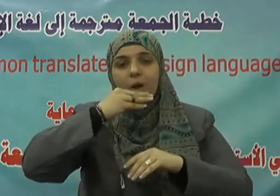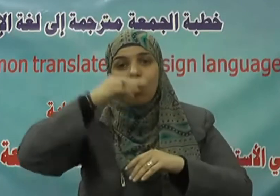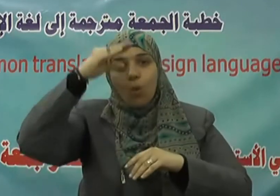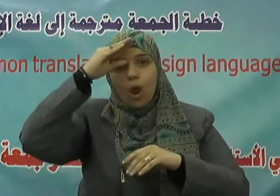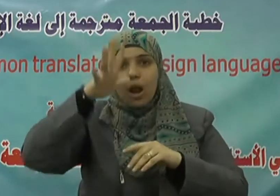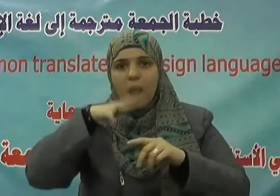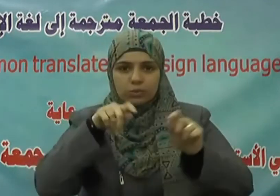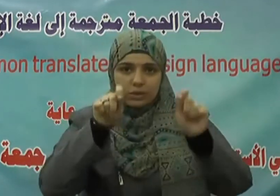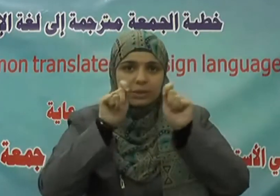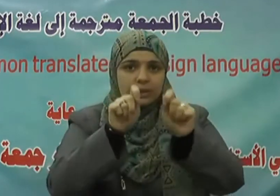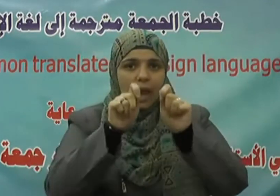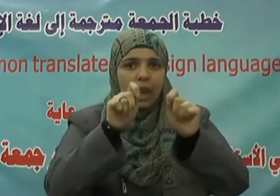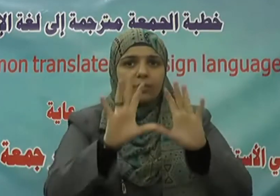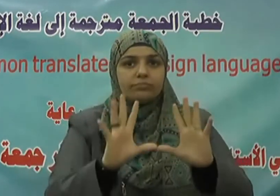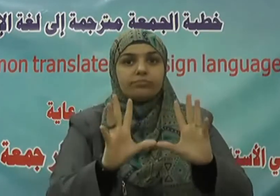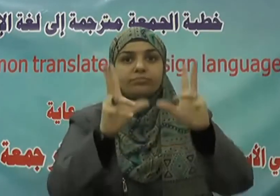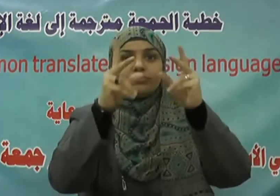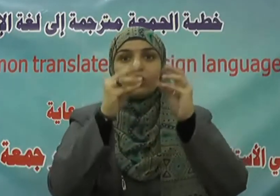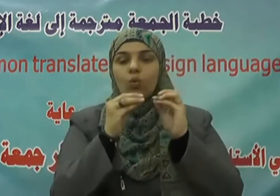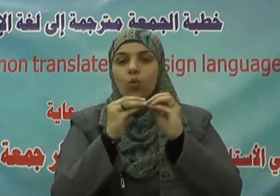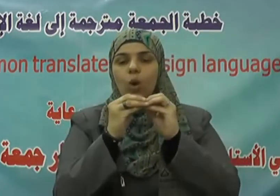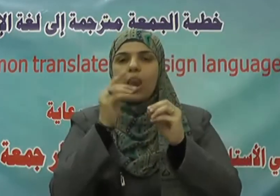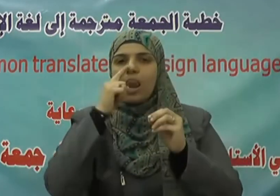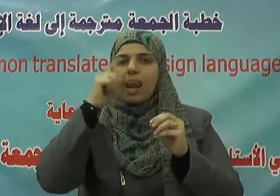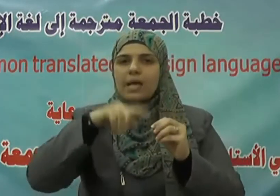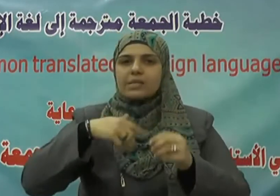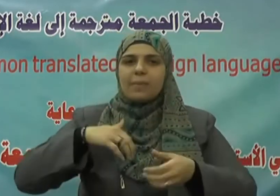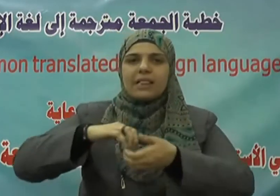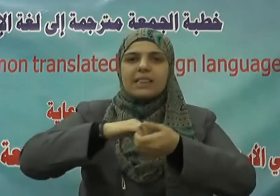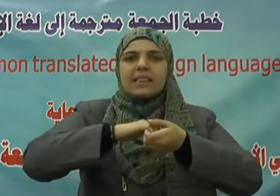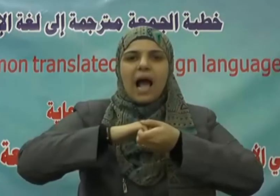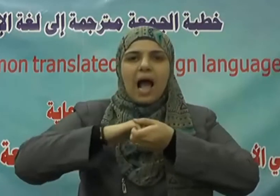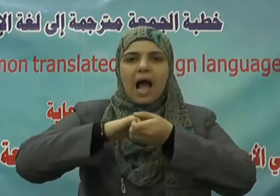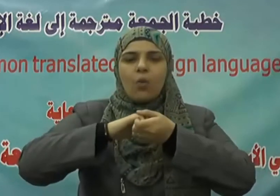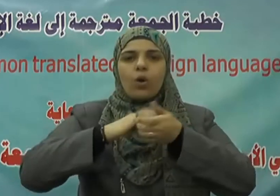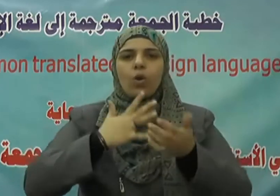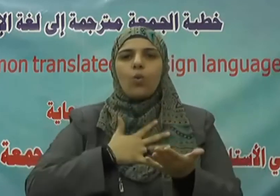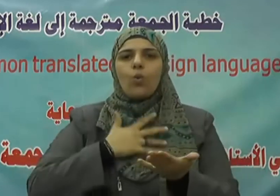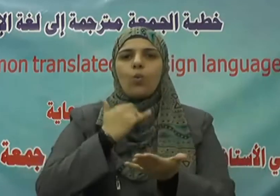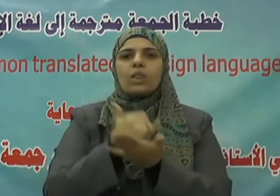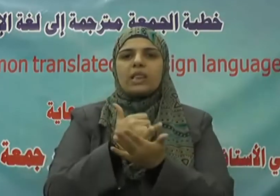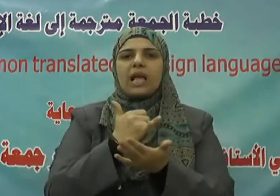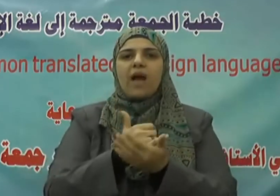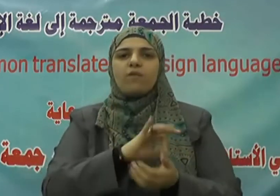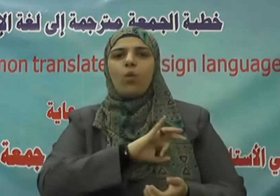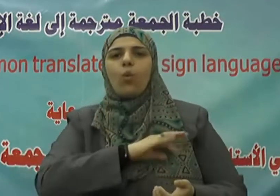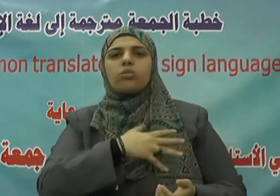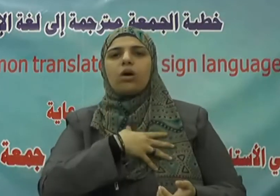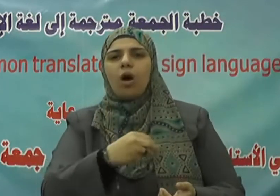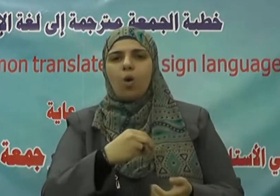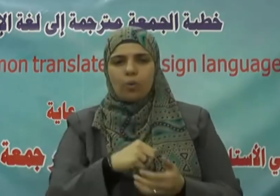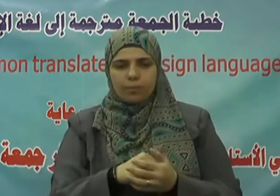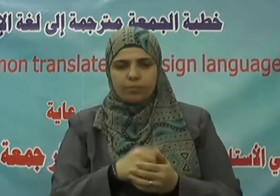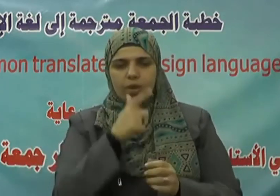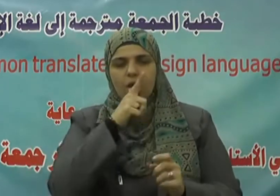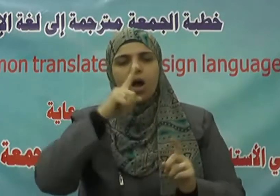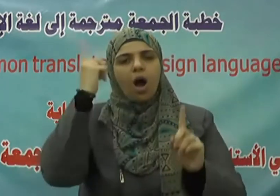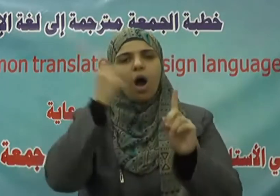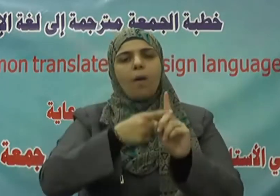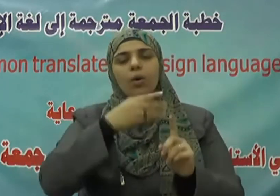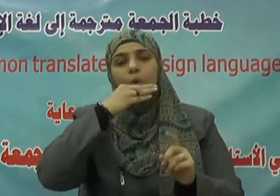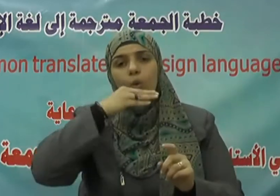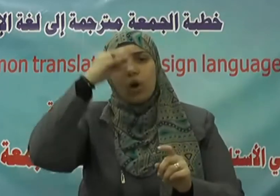قيمة التعاون والتكافل والتراحم حيث أمر القرآن